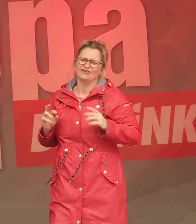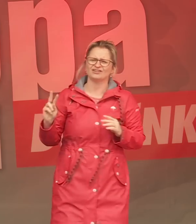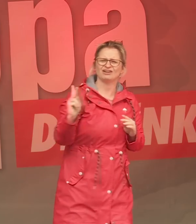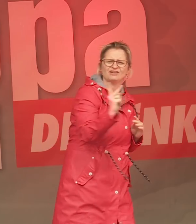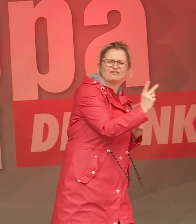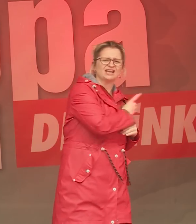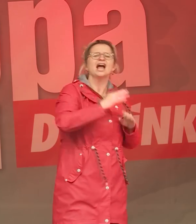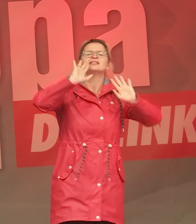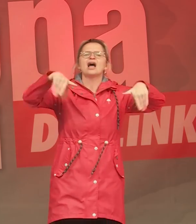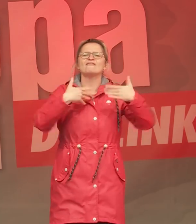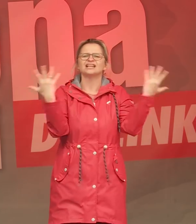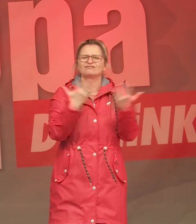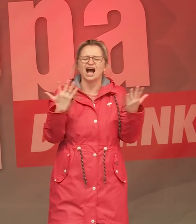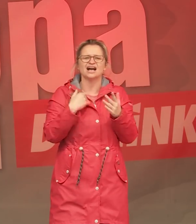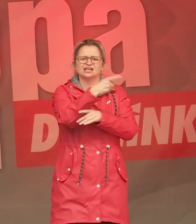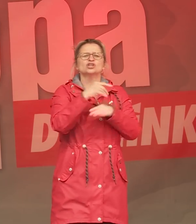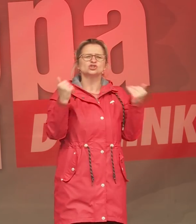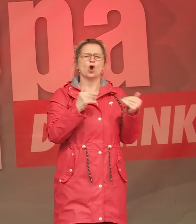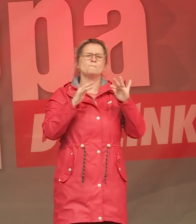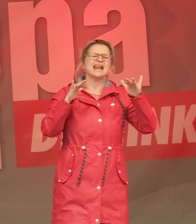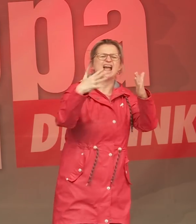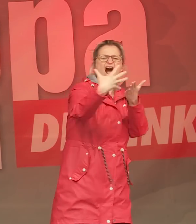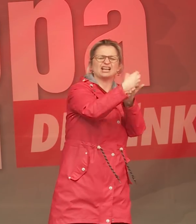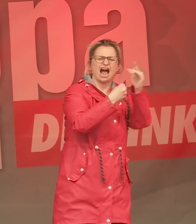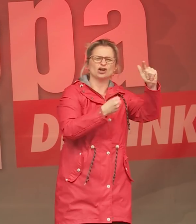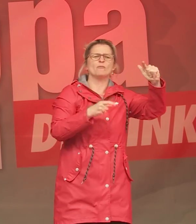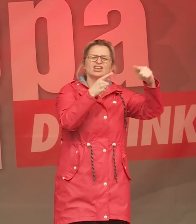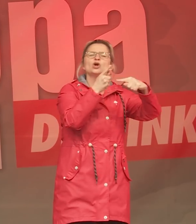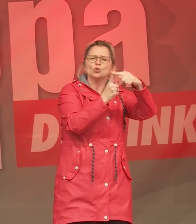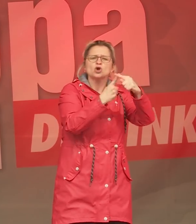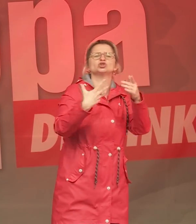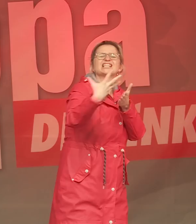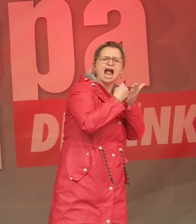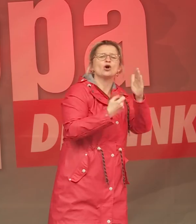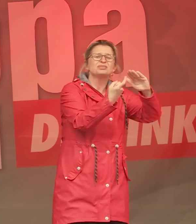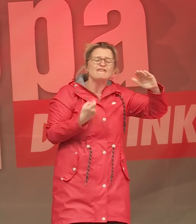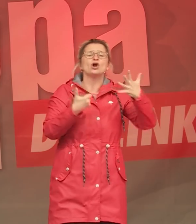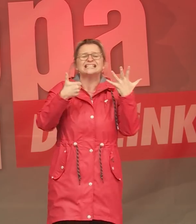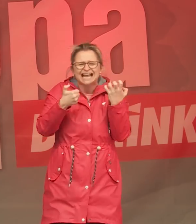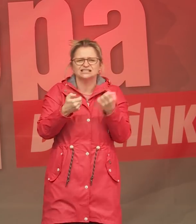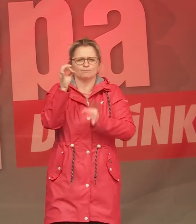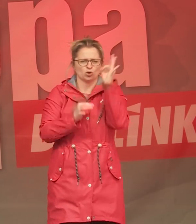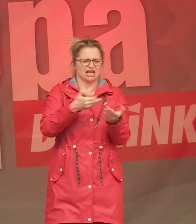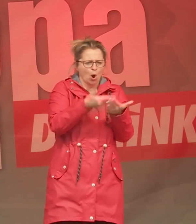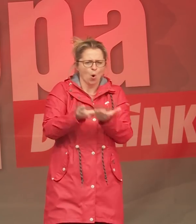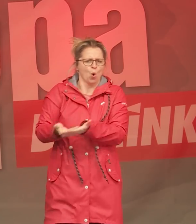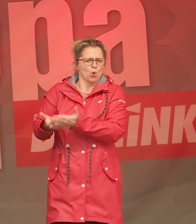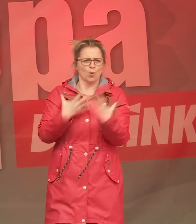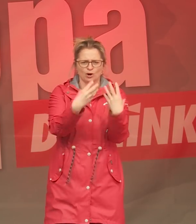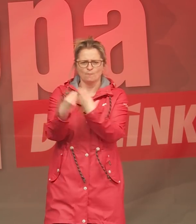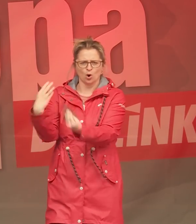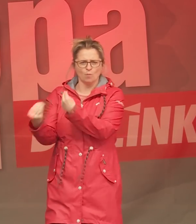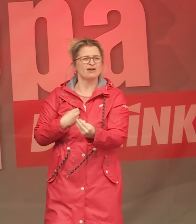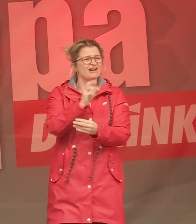unterhalb von 60 Prozent des Medianeinkommens, sprich des Durchschnittseinkommens ist. Damit Menschen, die arbeiten,